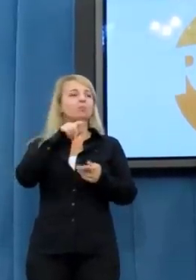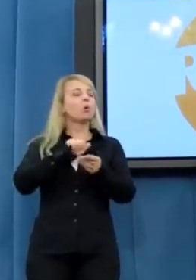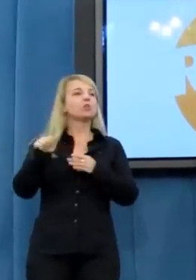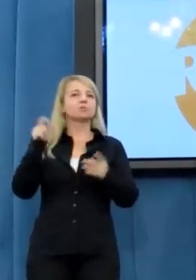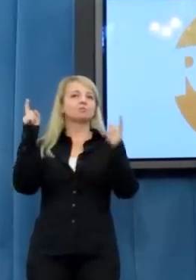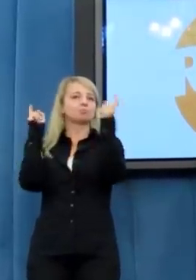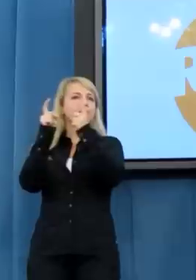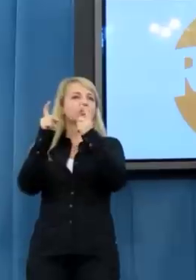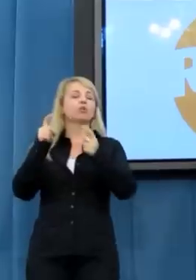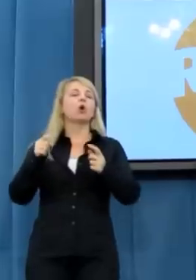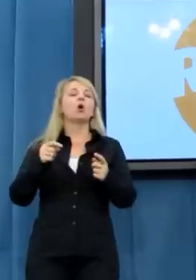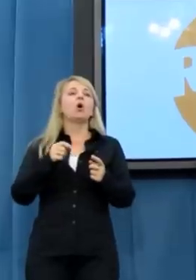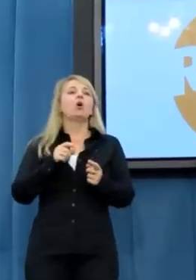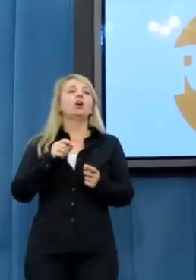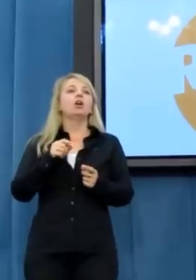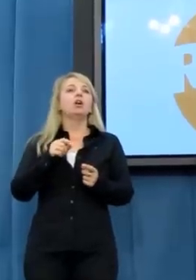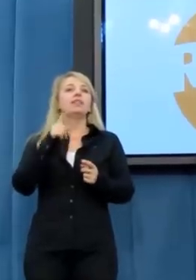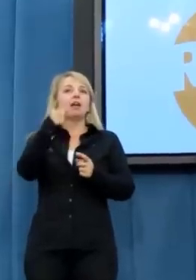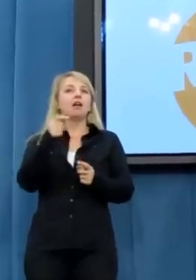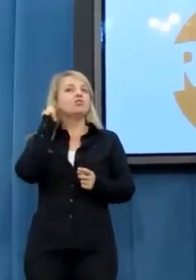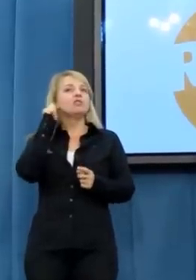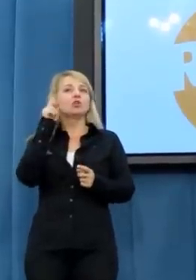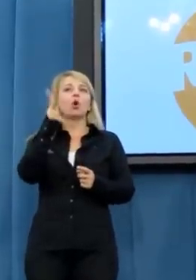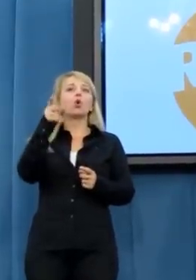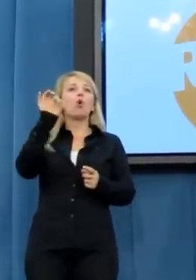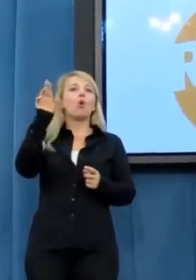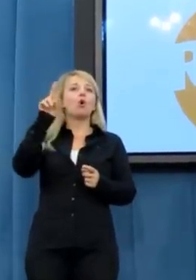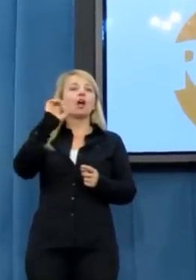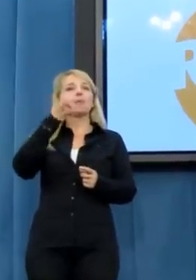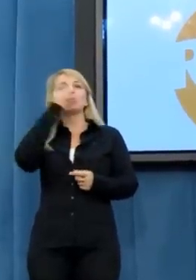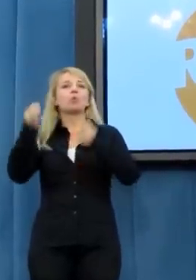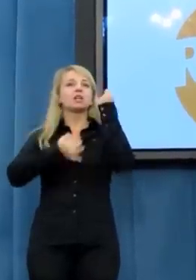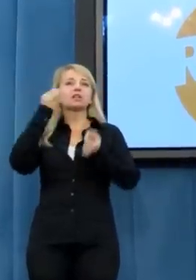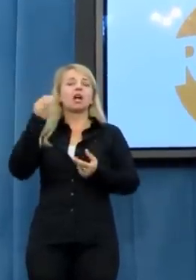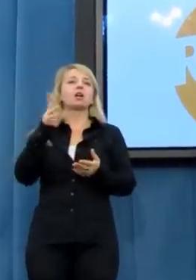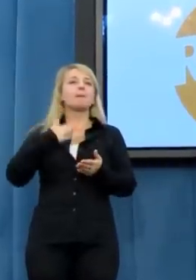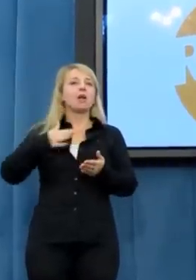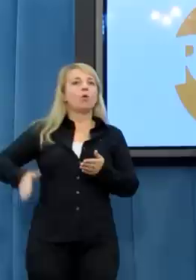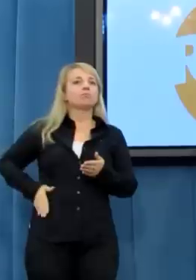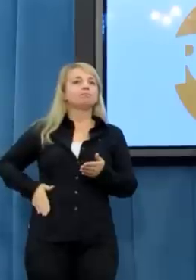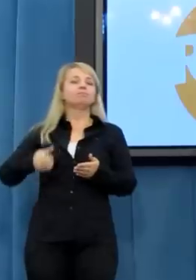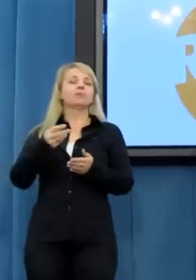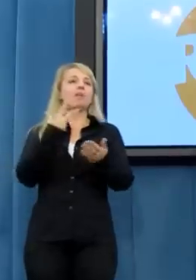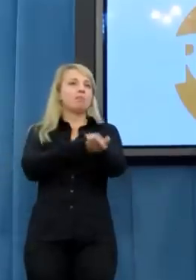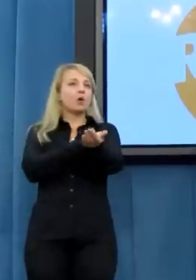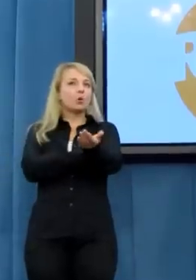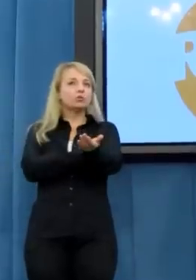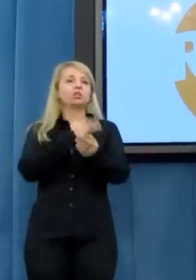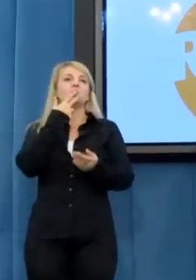postawienia zarzutów karnych korze za posiadanie na własny użytek